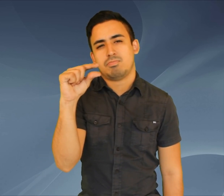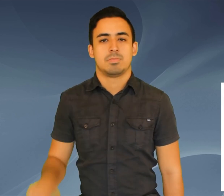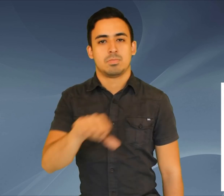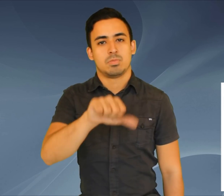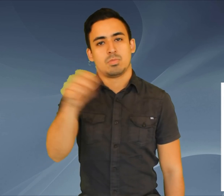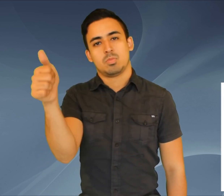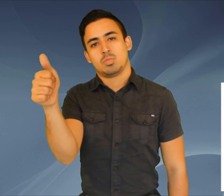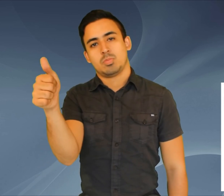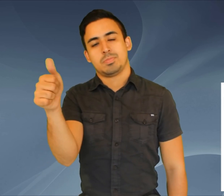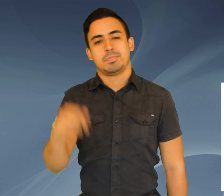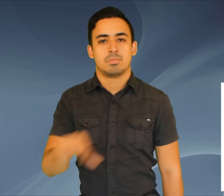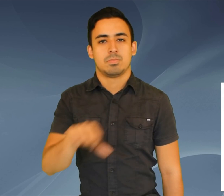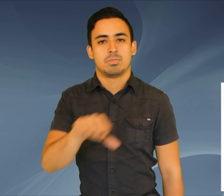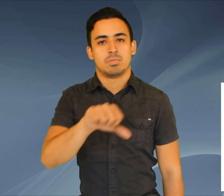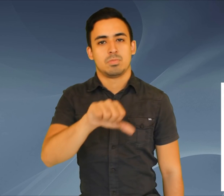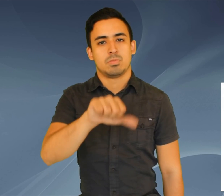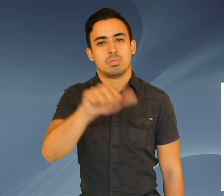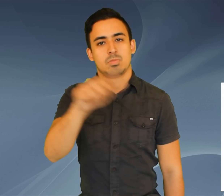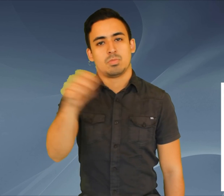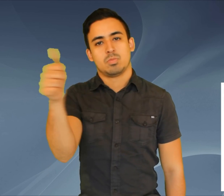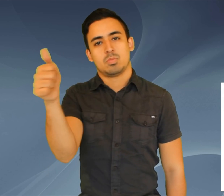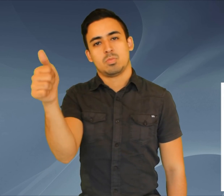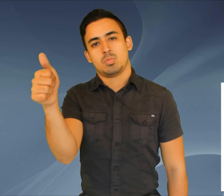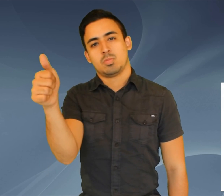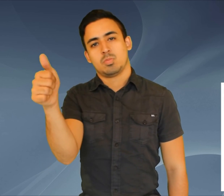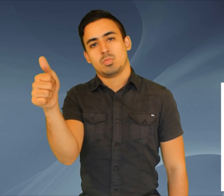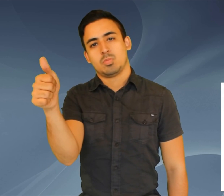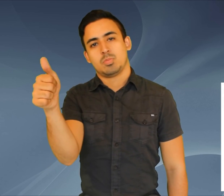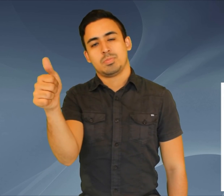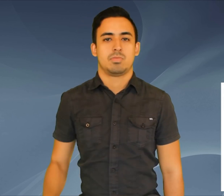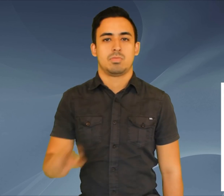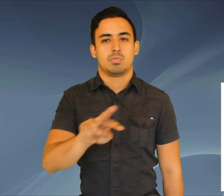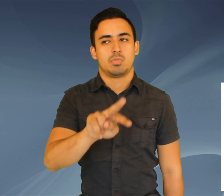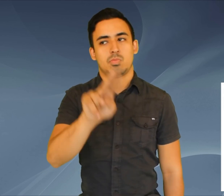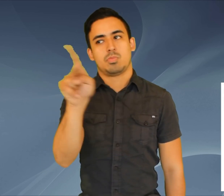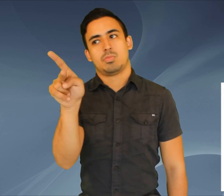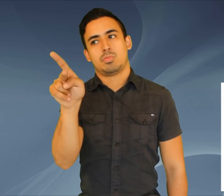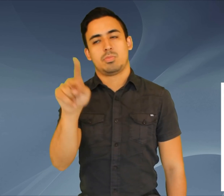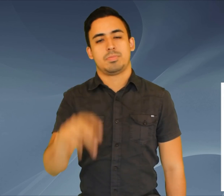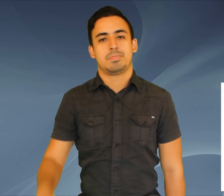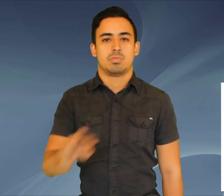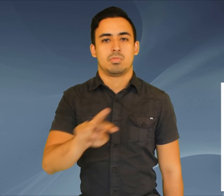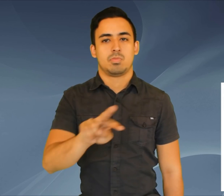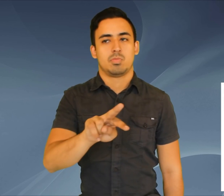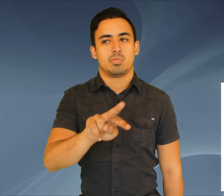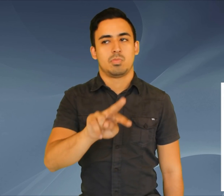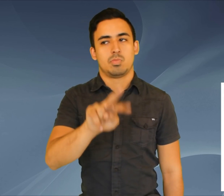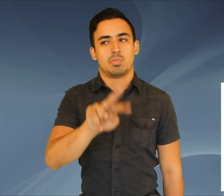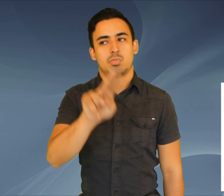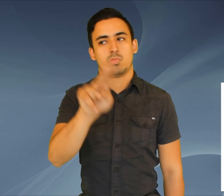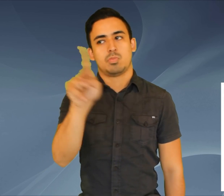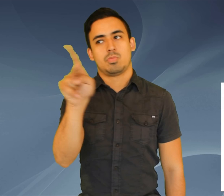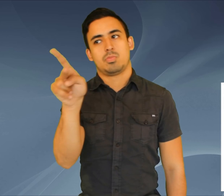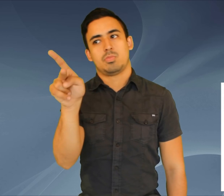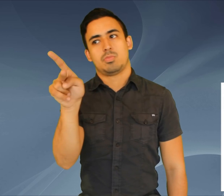Otro, otro Otro, otro